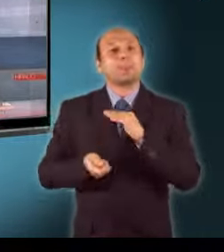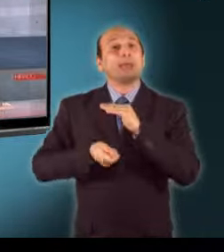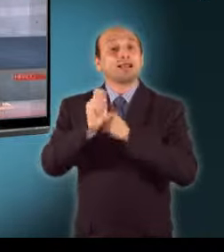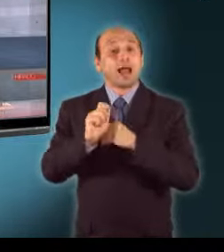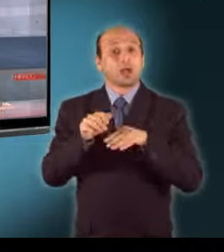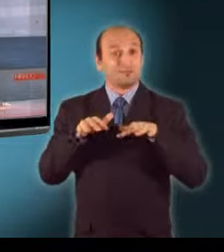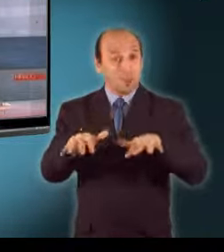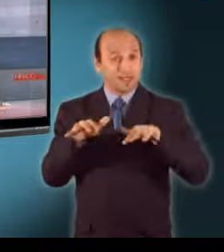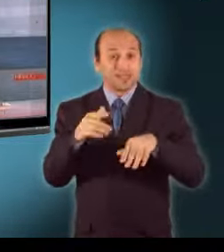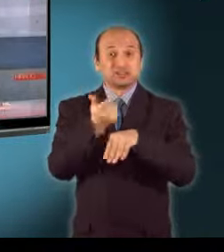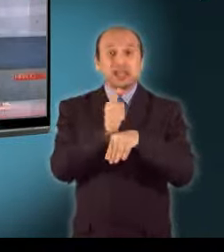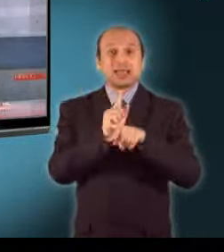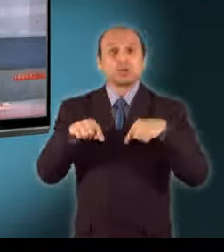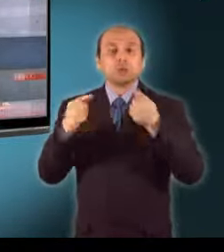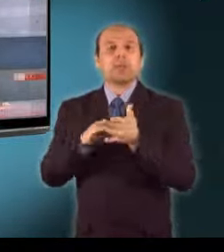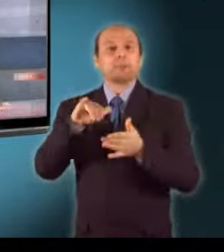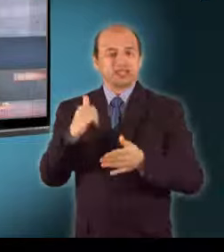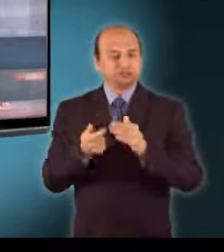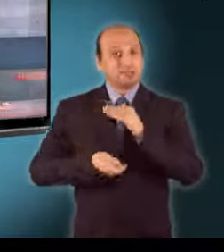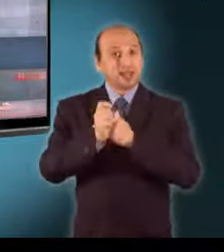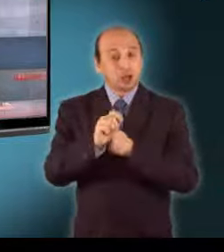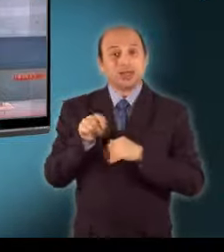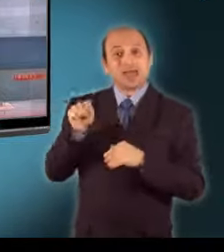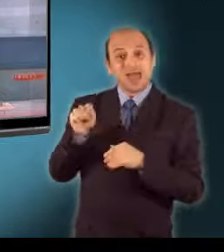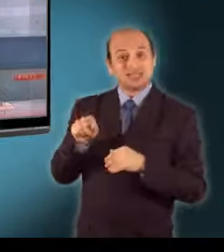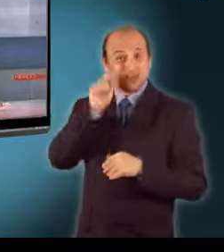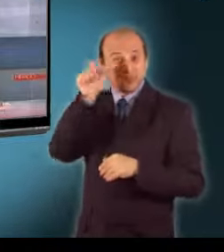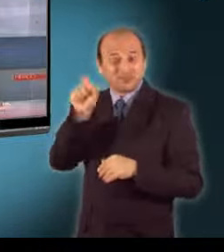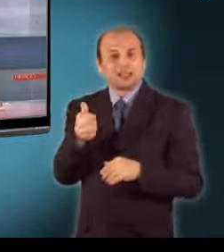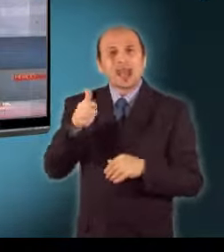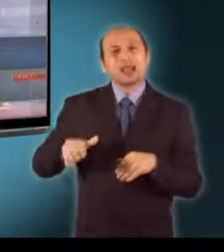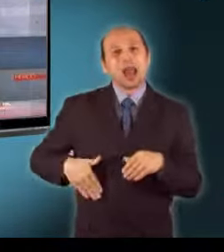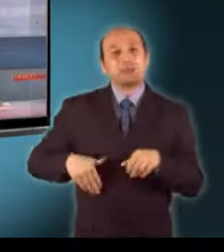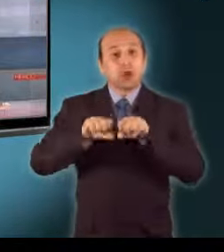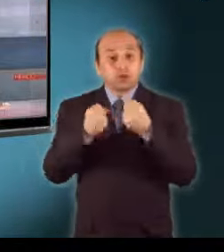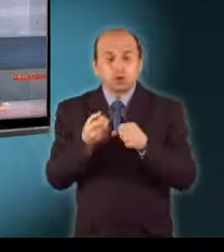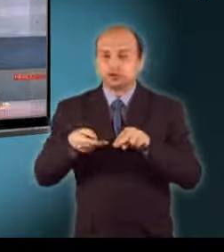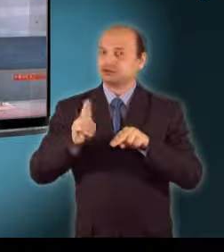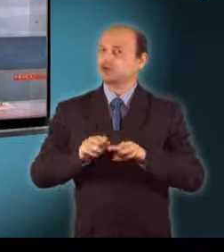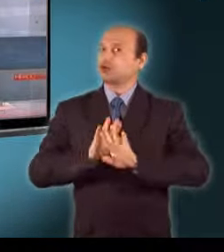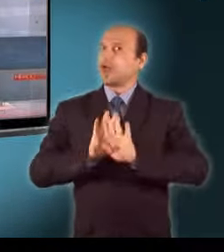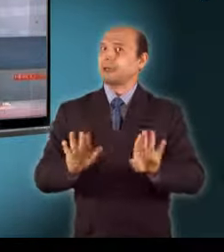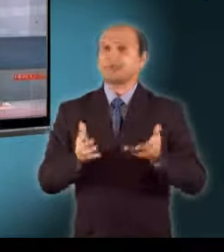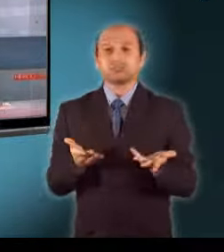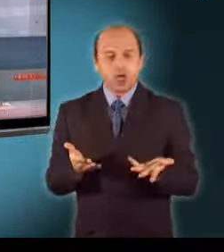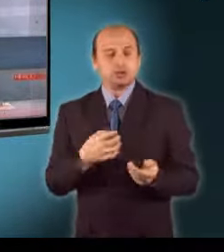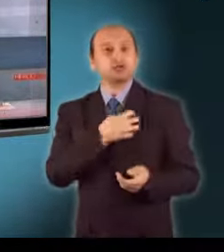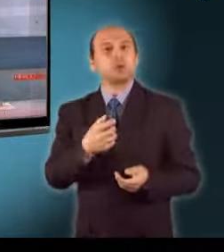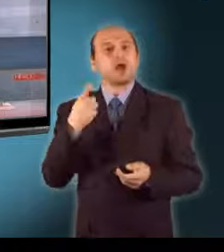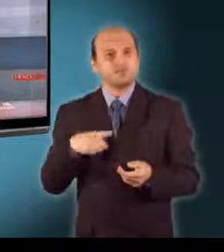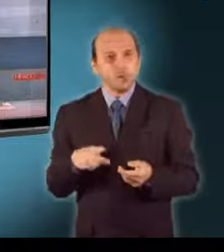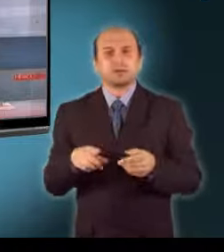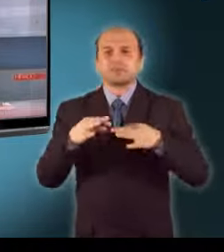földrengés után. A 35 éves férfinak az egyik lába eltört, de nincsenek komolyabb sérulései. Közben az országban